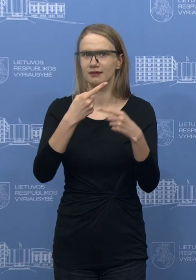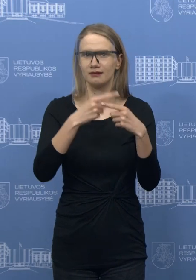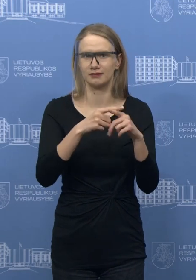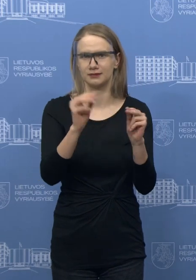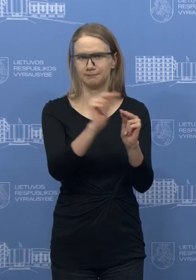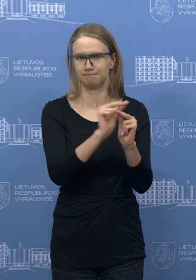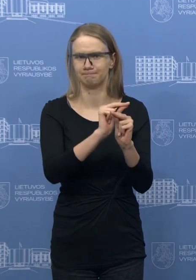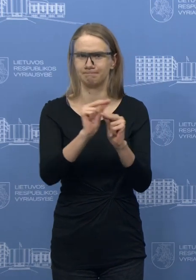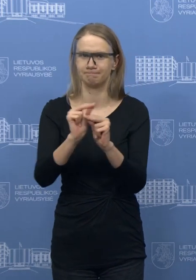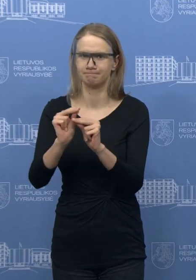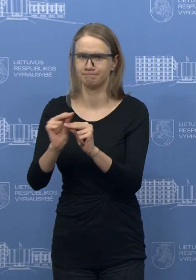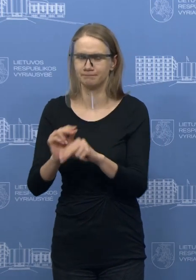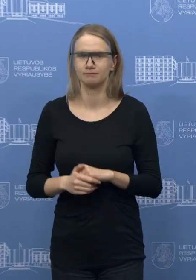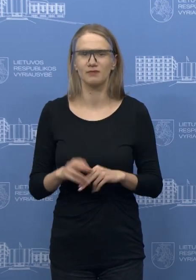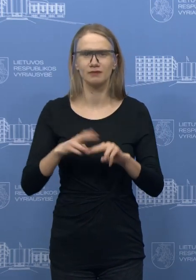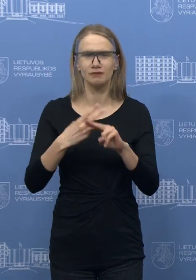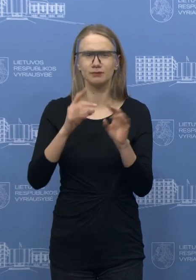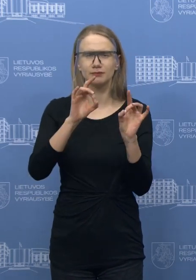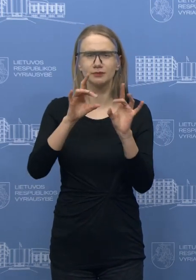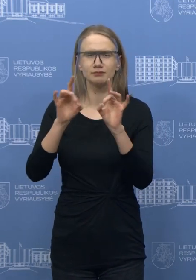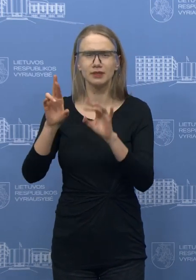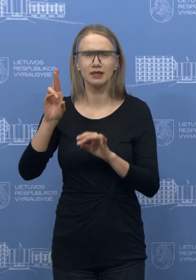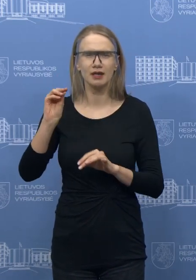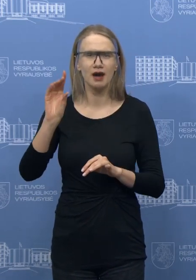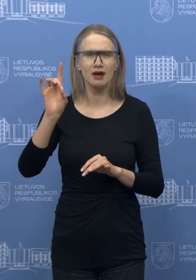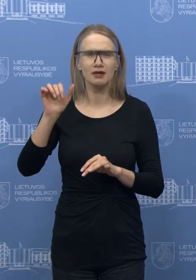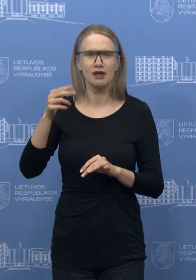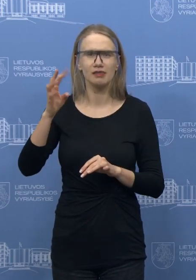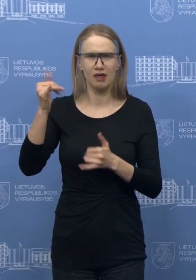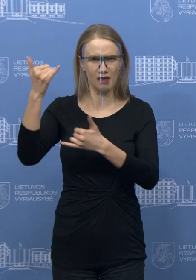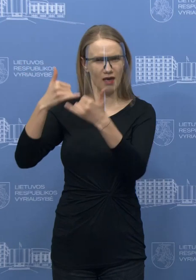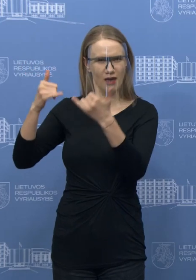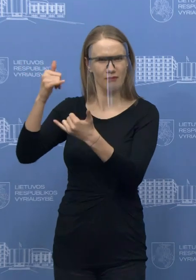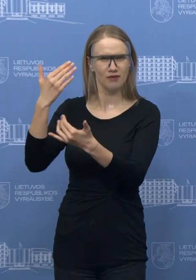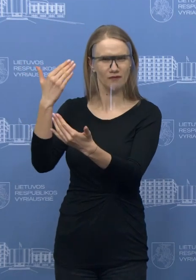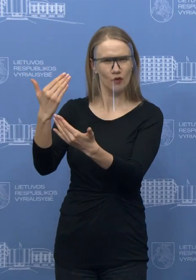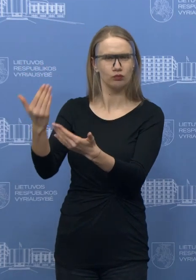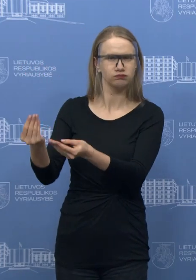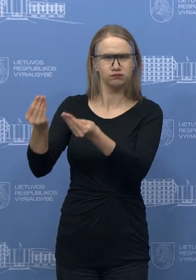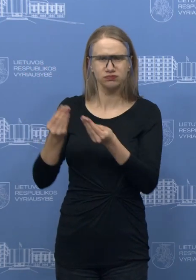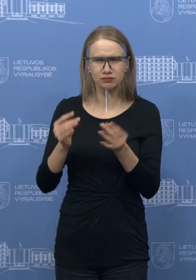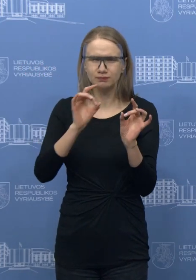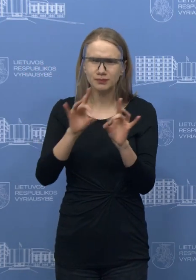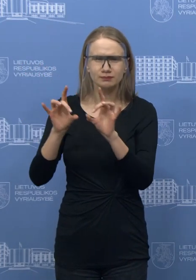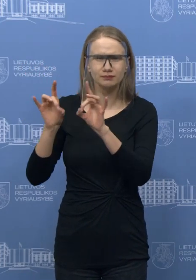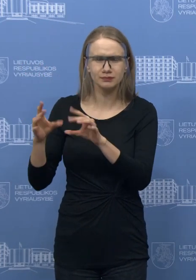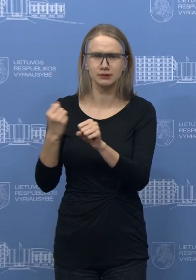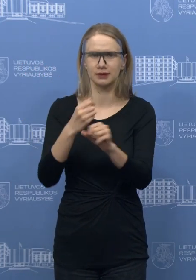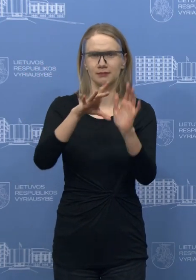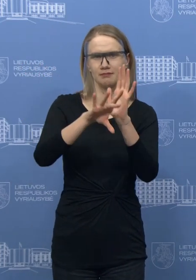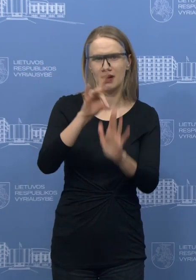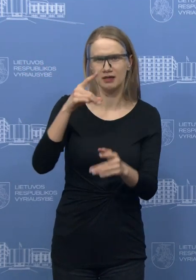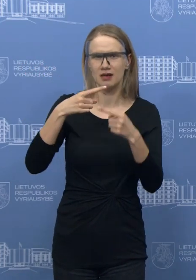įvairūs skirtingi reagentai ir papildoma įrangą, papildomas techninės galimybės leis